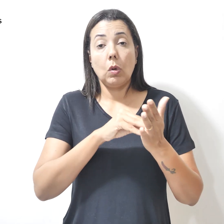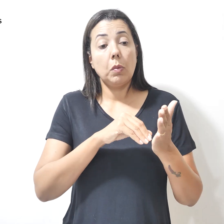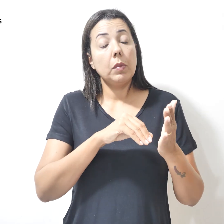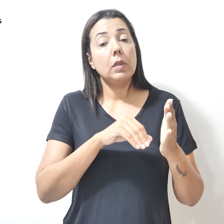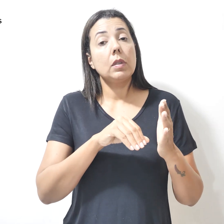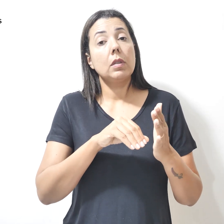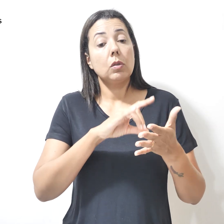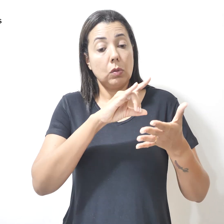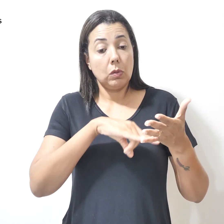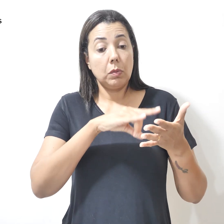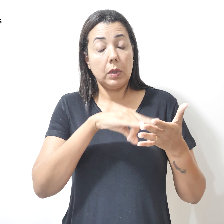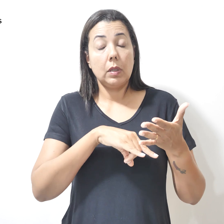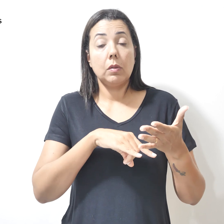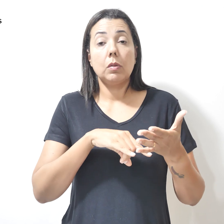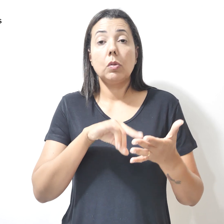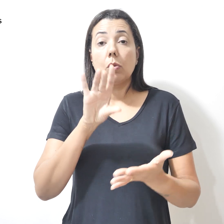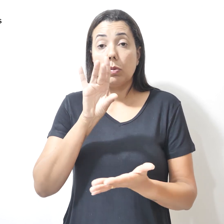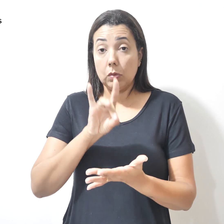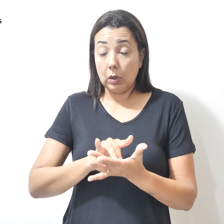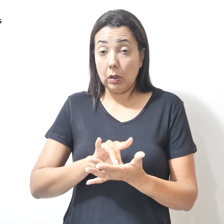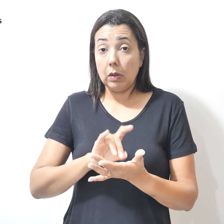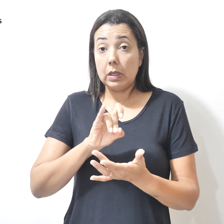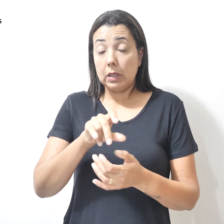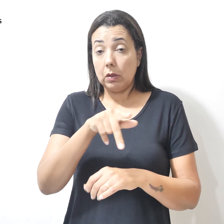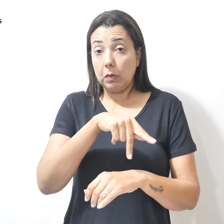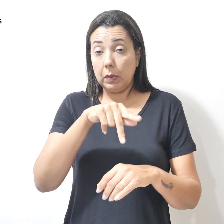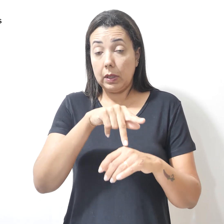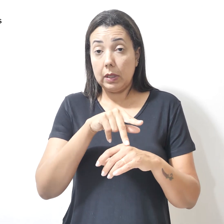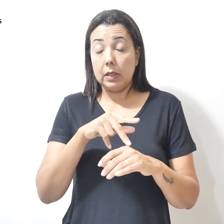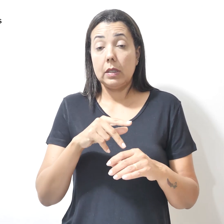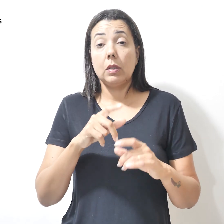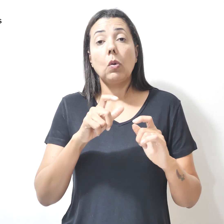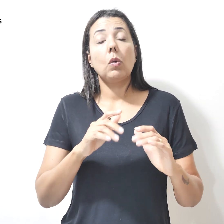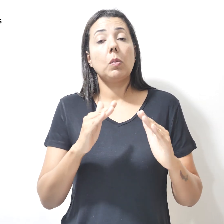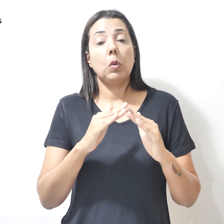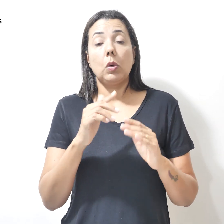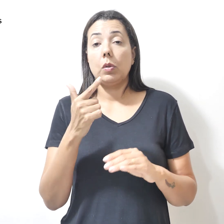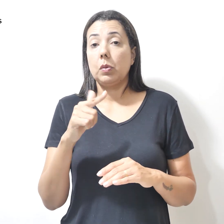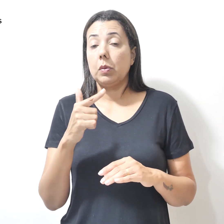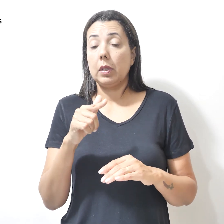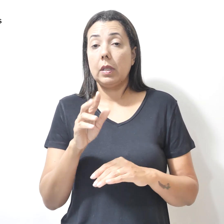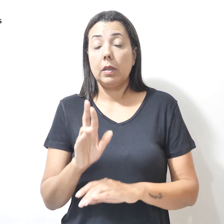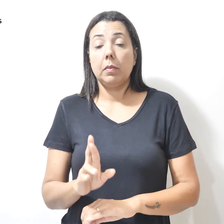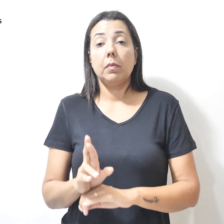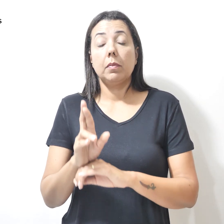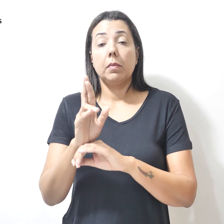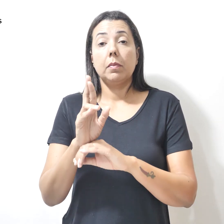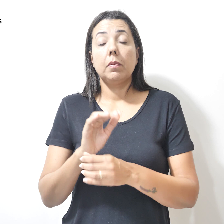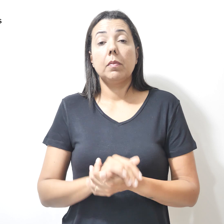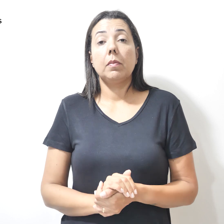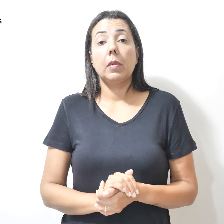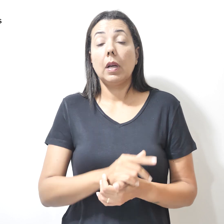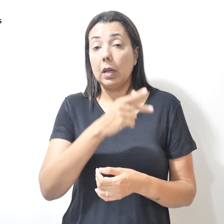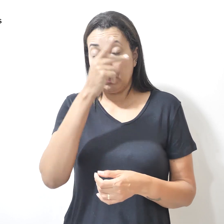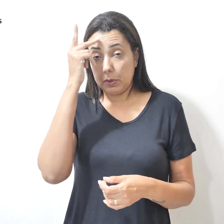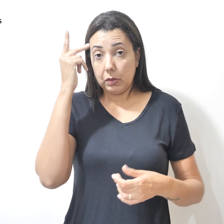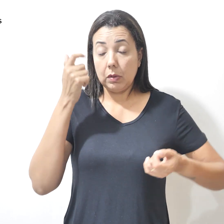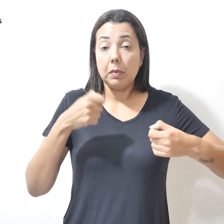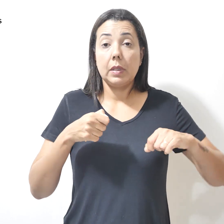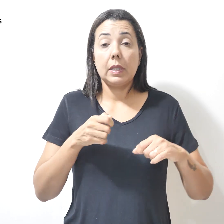autenticados. Se o país onde reside não tiver representação, a pessoa deve acessar